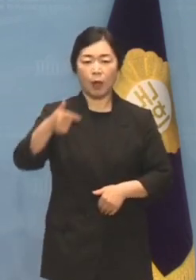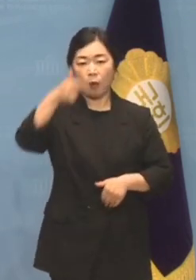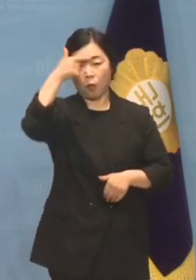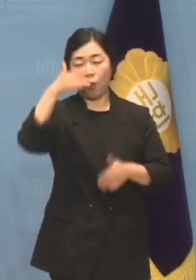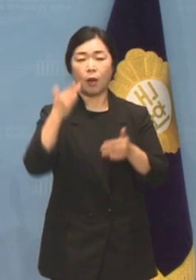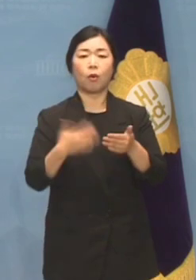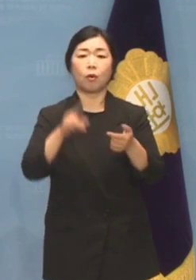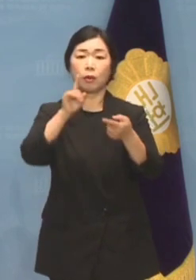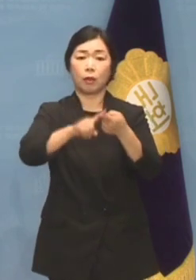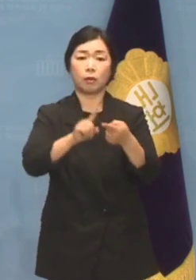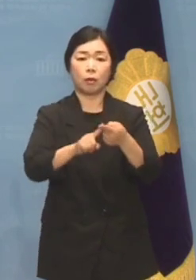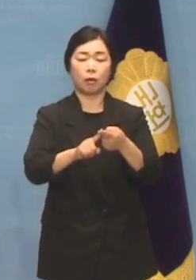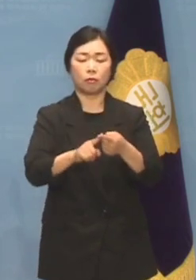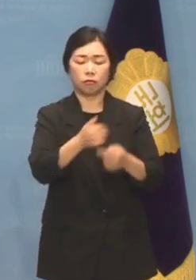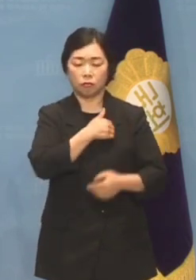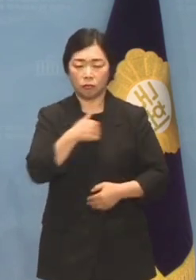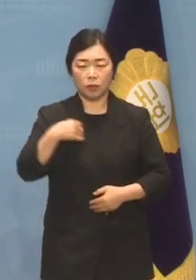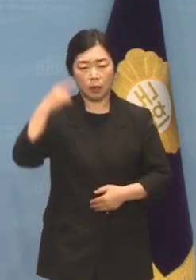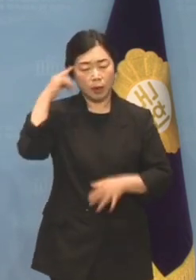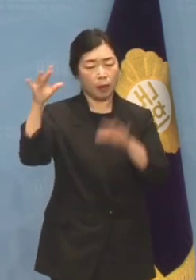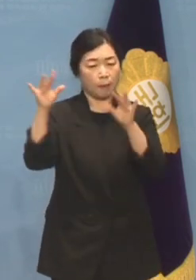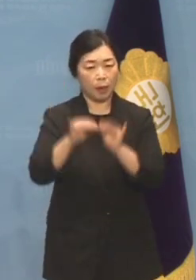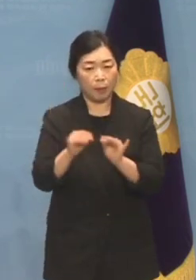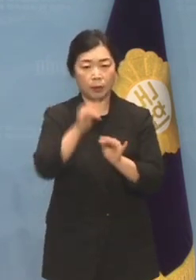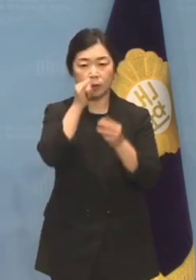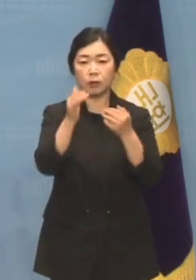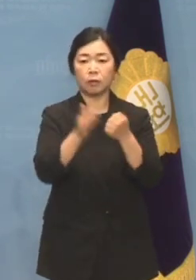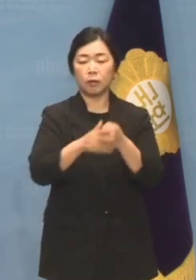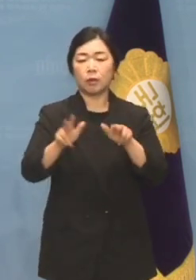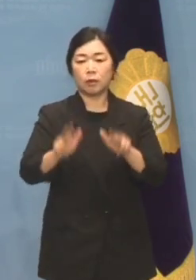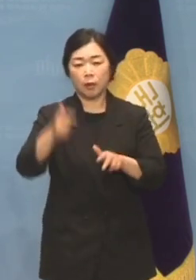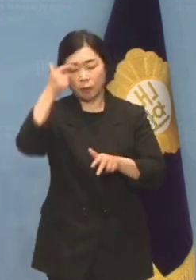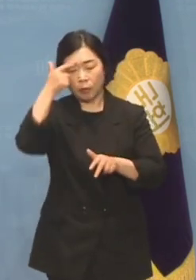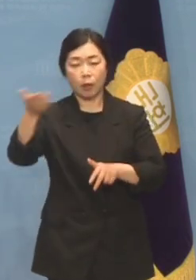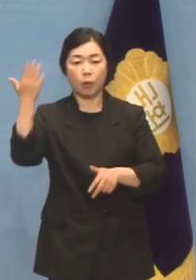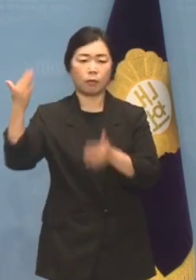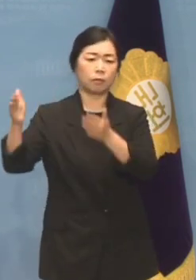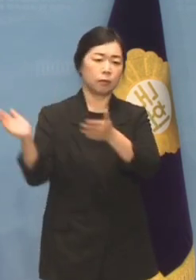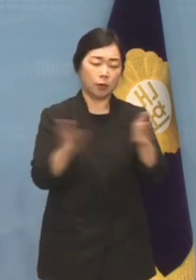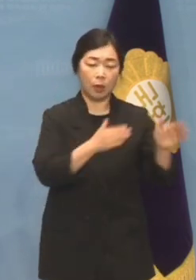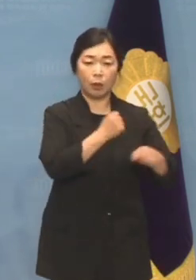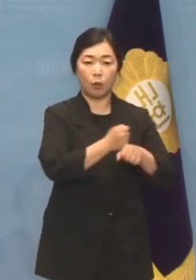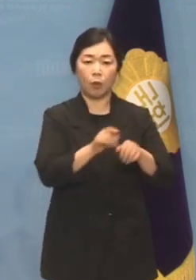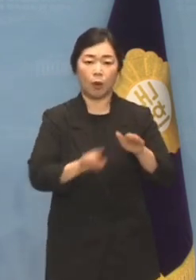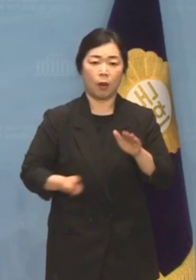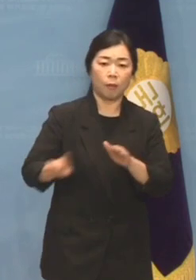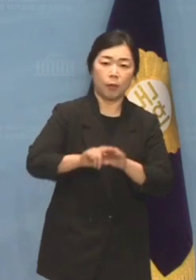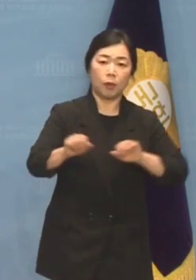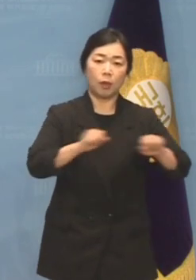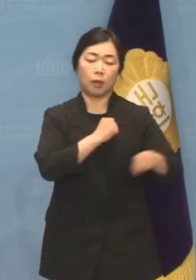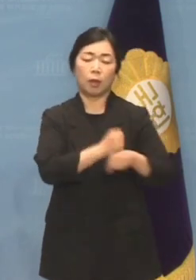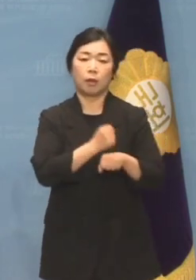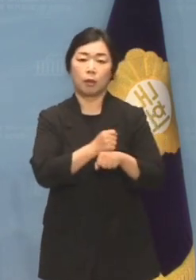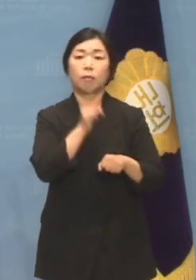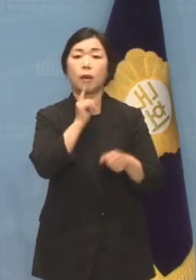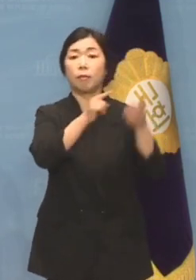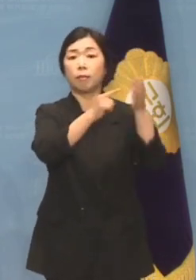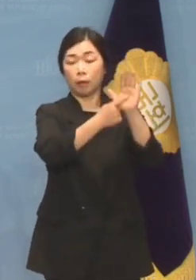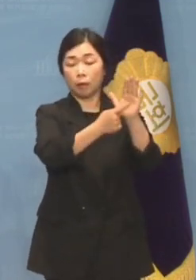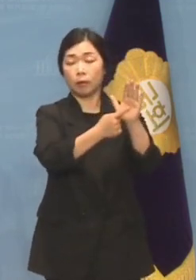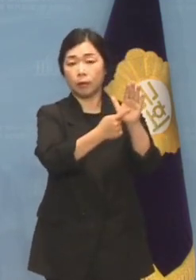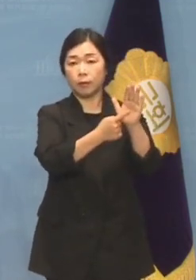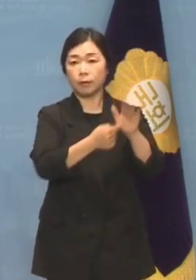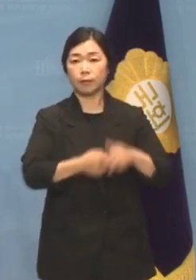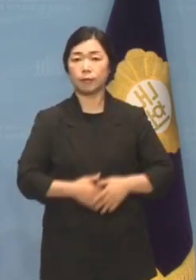충분히 인식을 공유하고 있는 만큼 이제는 과거사를 딛고 앞으로 나아가자는 의지를 밝힌